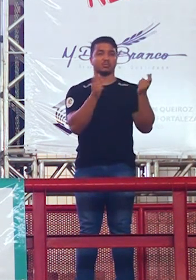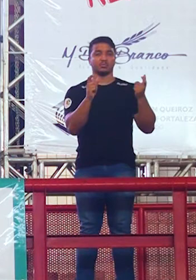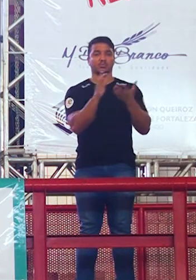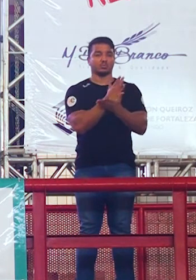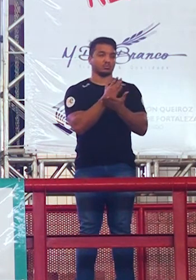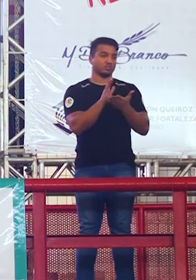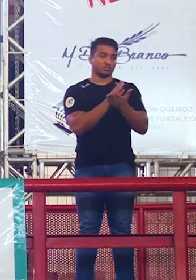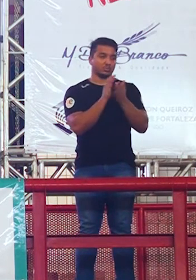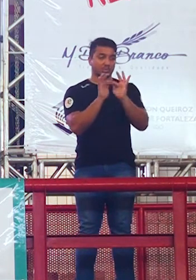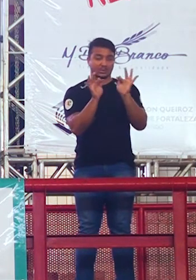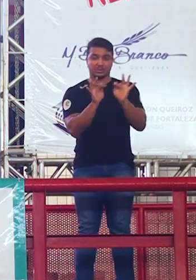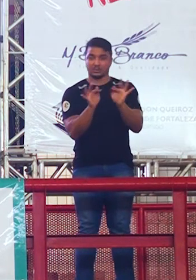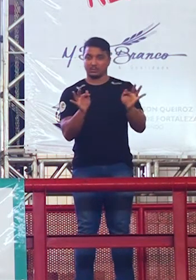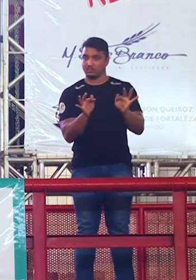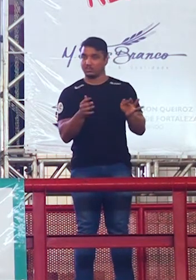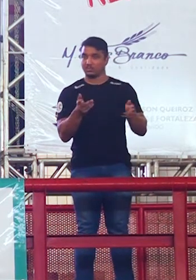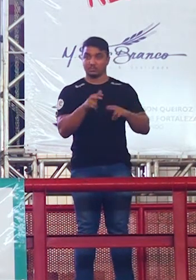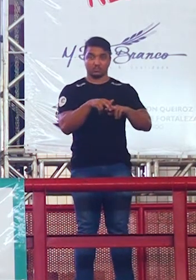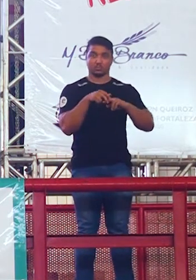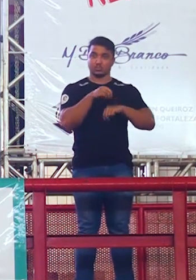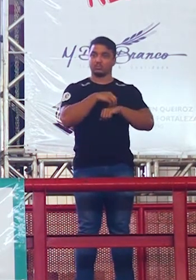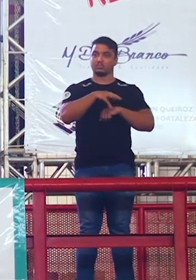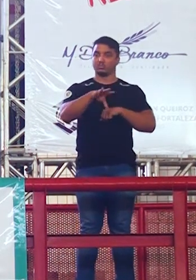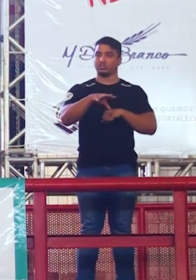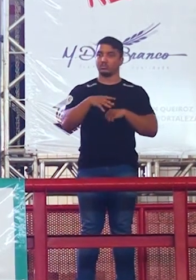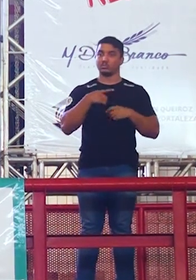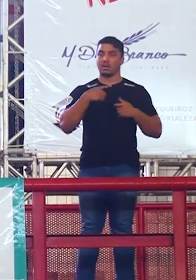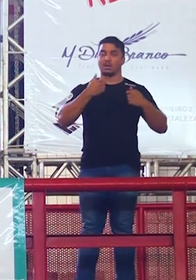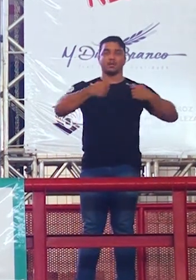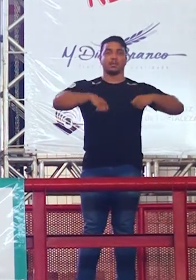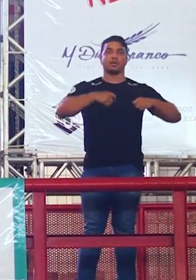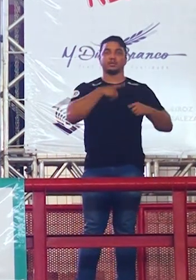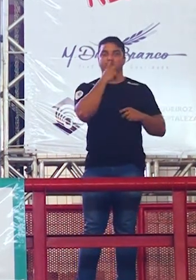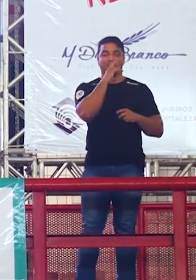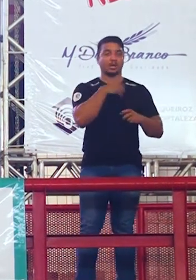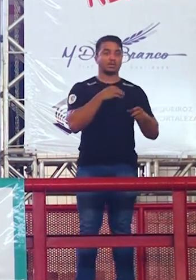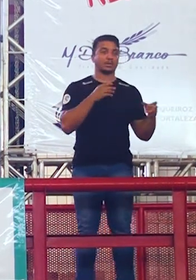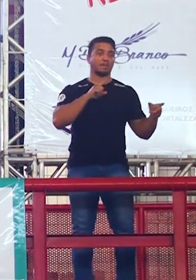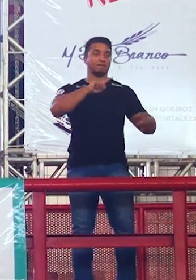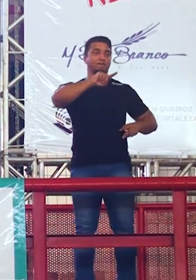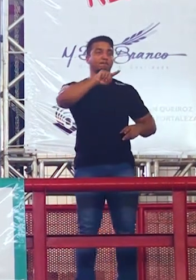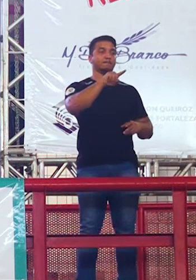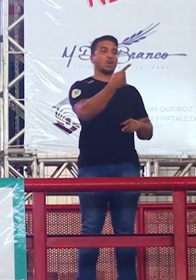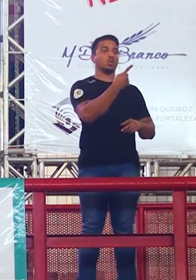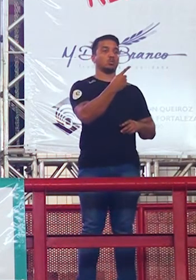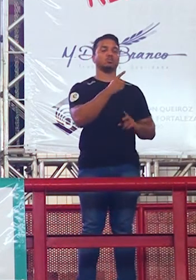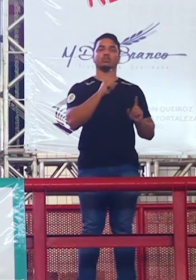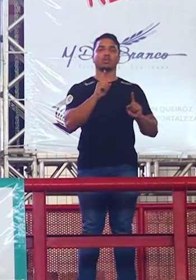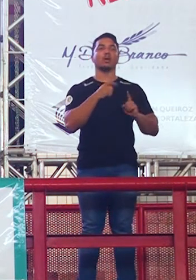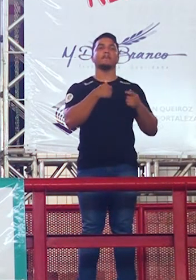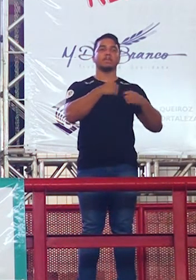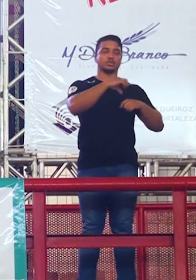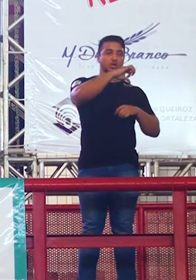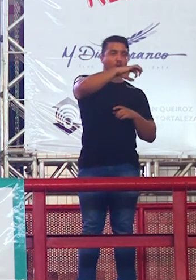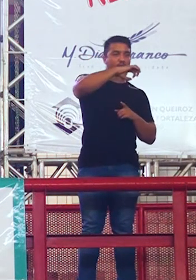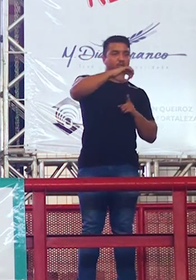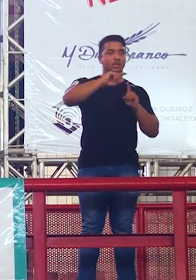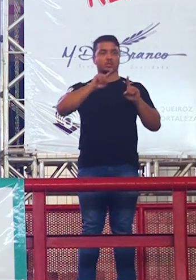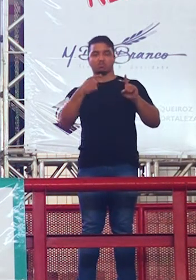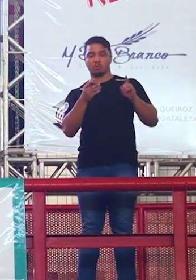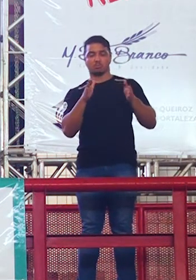tô jogando a real com vocês não precisa fechar mas precisa ficar de 900 a mil